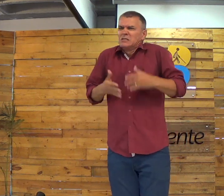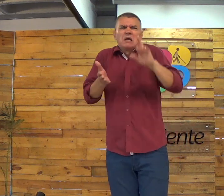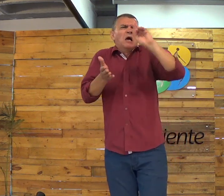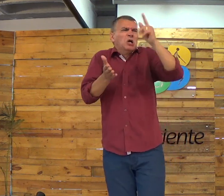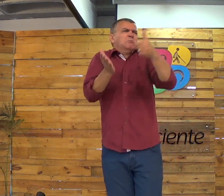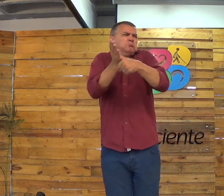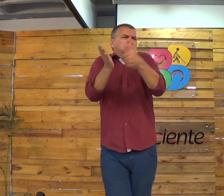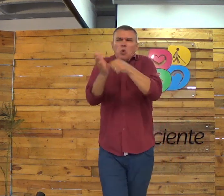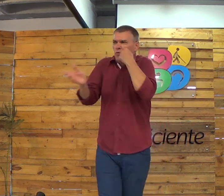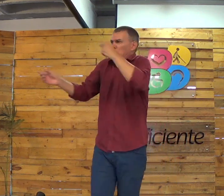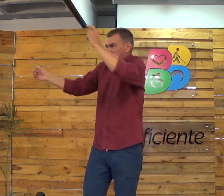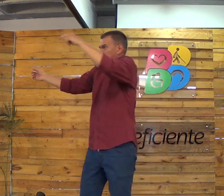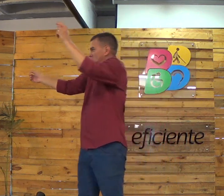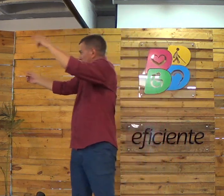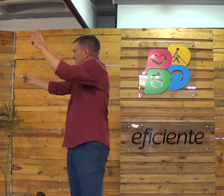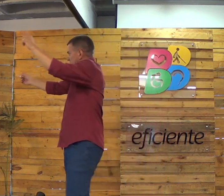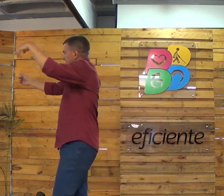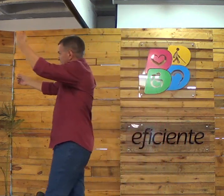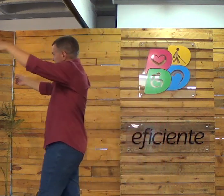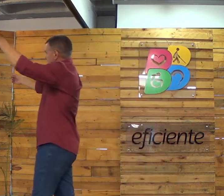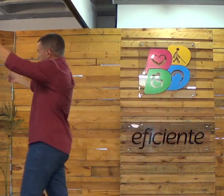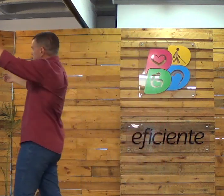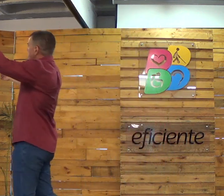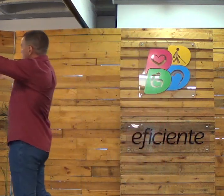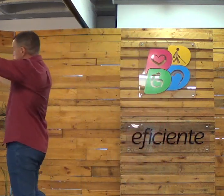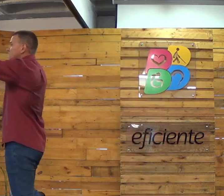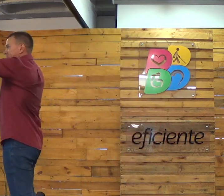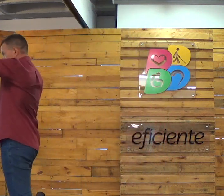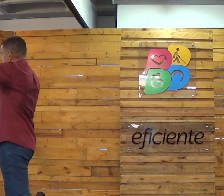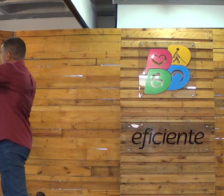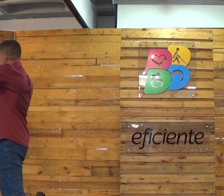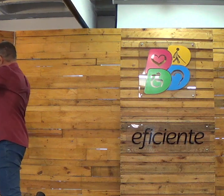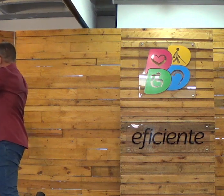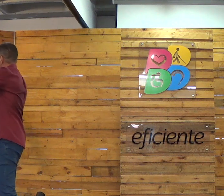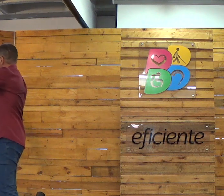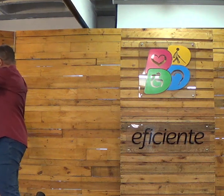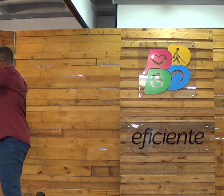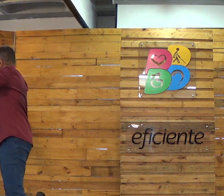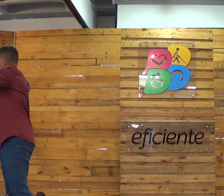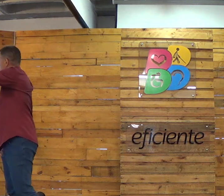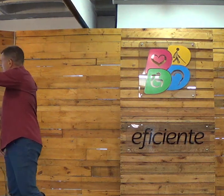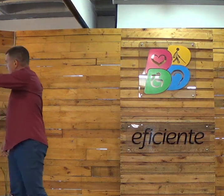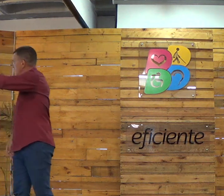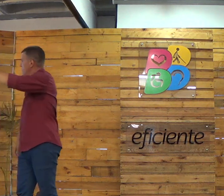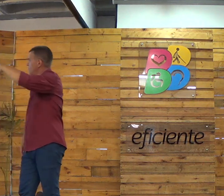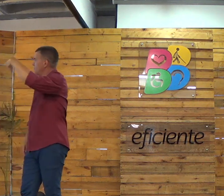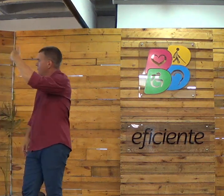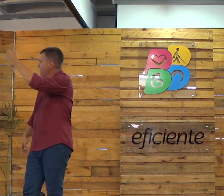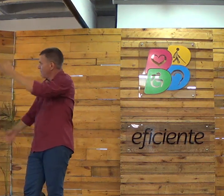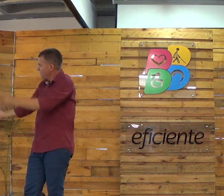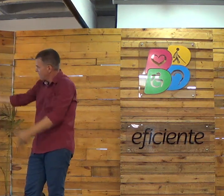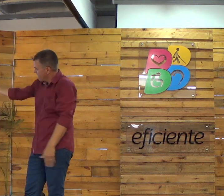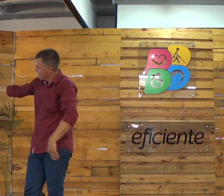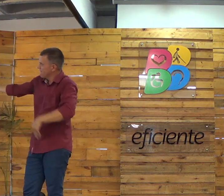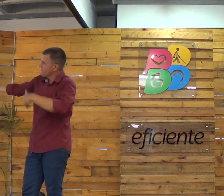Toda criança que nasce, né? Cresce, faz uma identidade. Olha aí, Vários rostos, né? Várias pessoas.